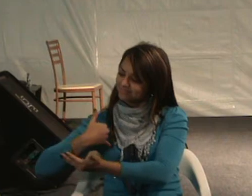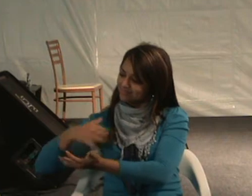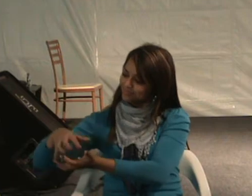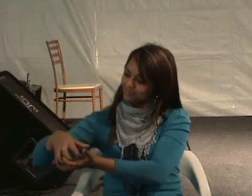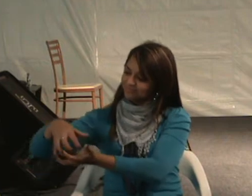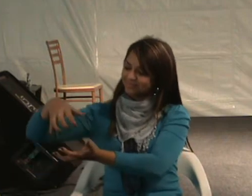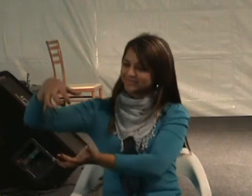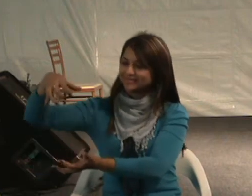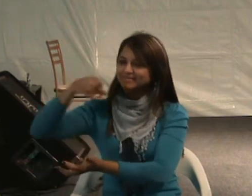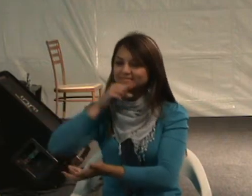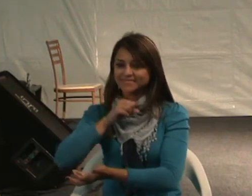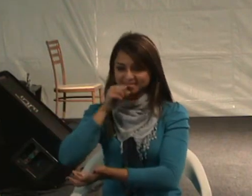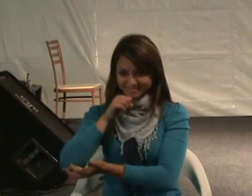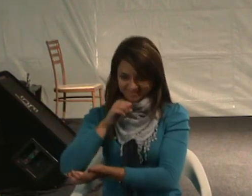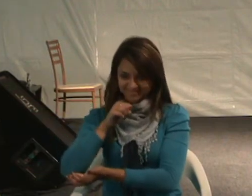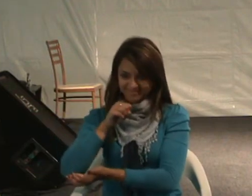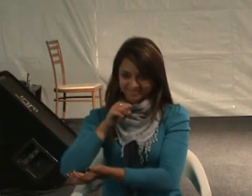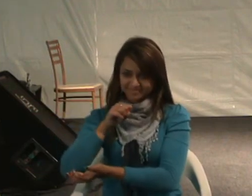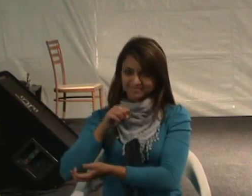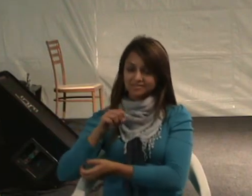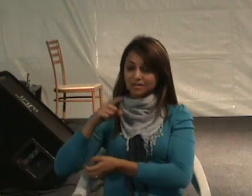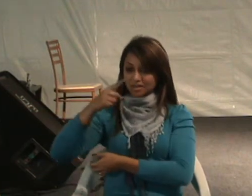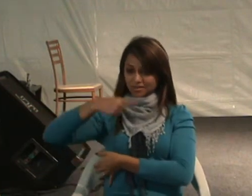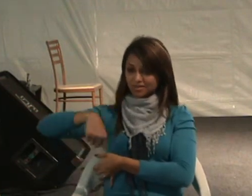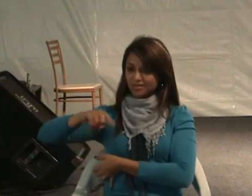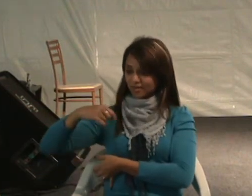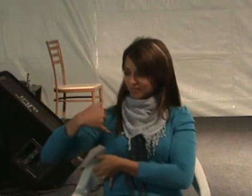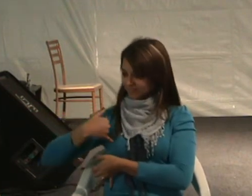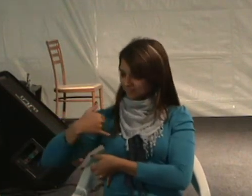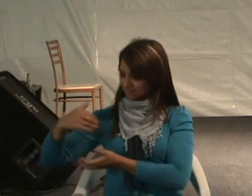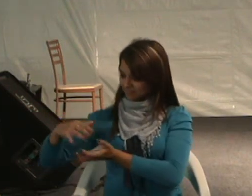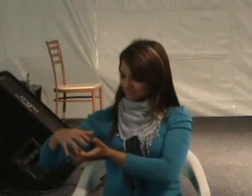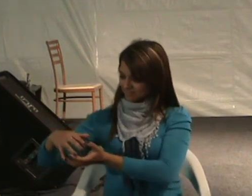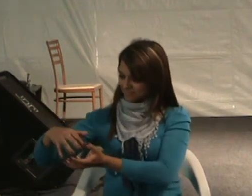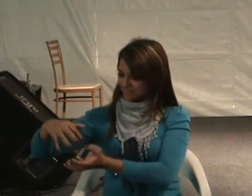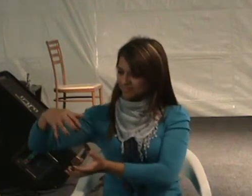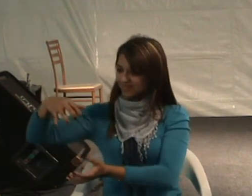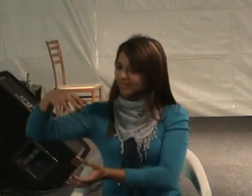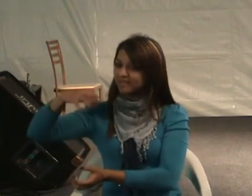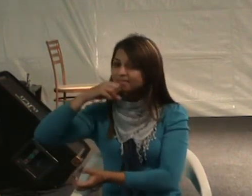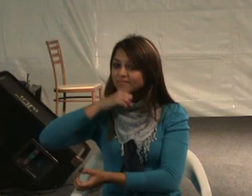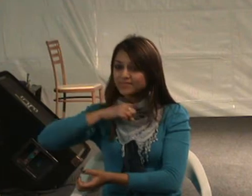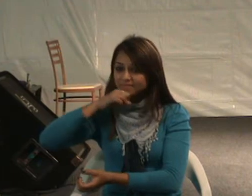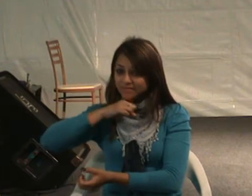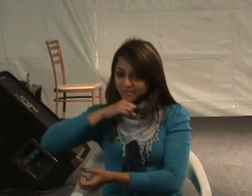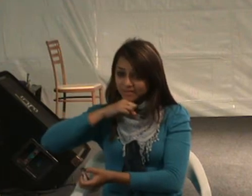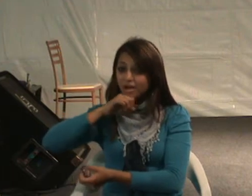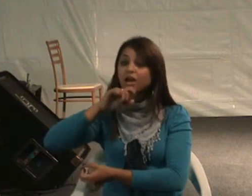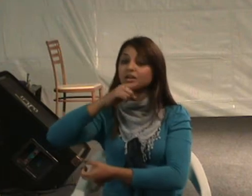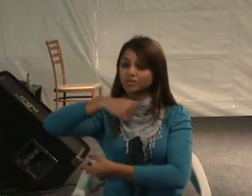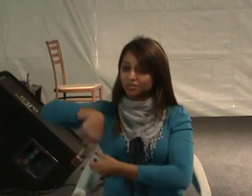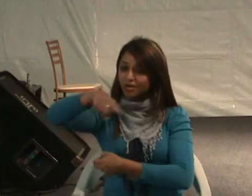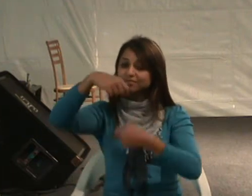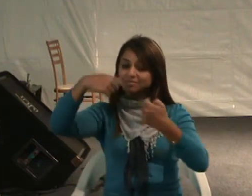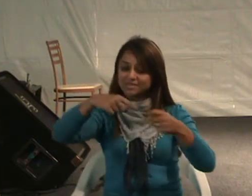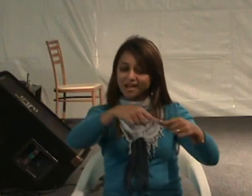medida que nós envelhecermos, quanto mais envelhecermos, mais nós vamos precisar de ambientes adaptados.